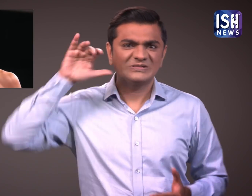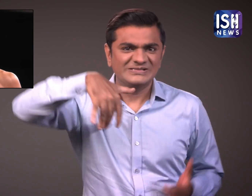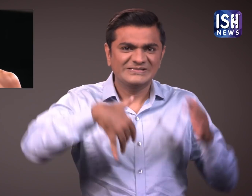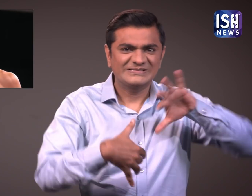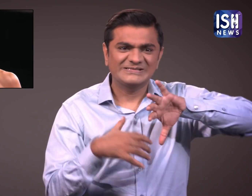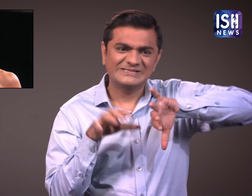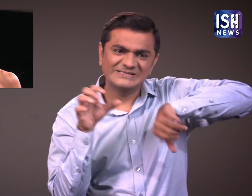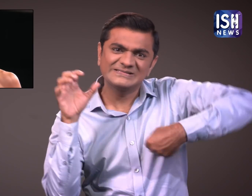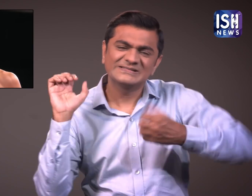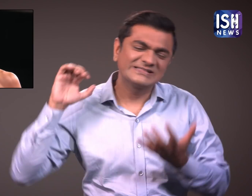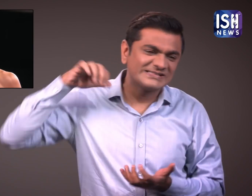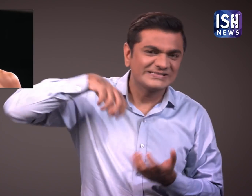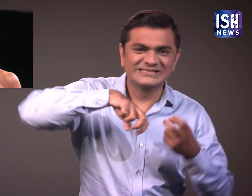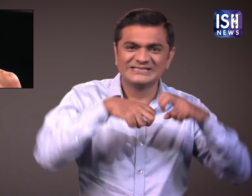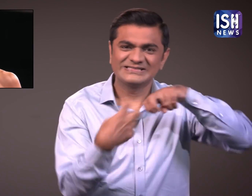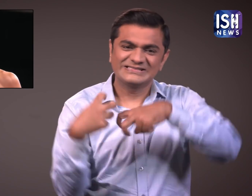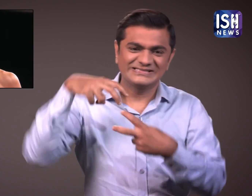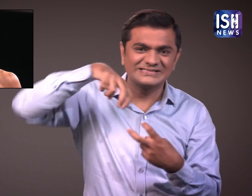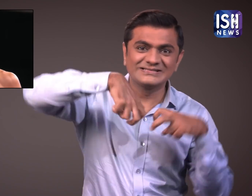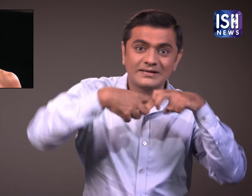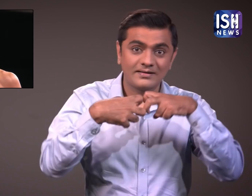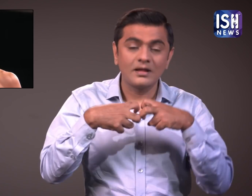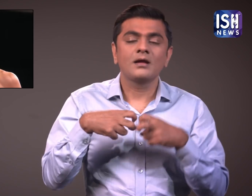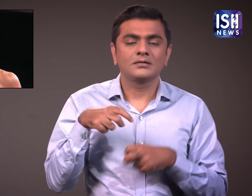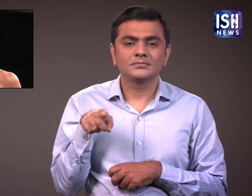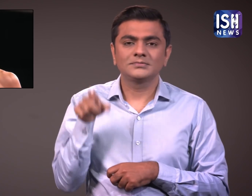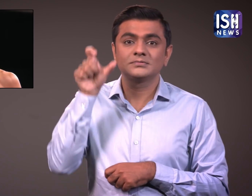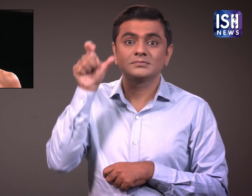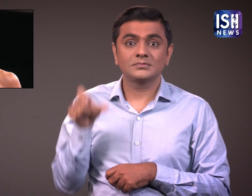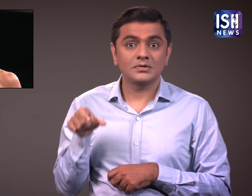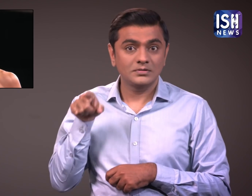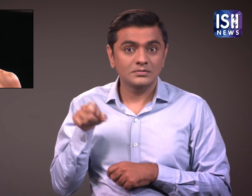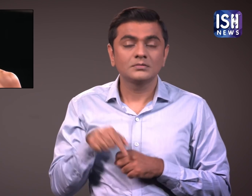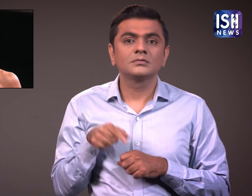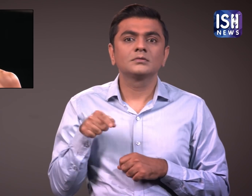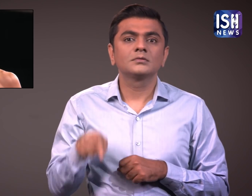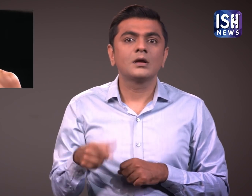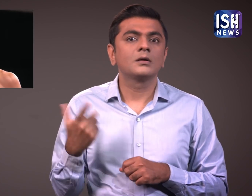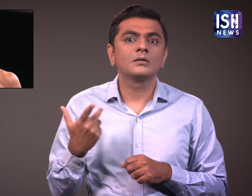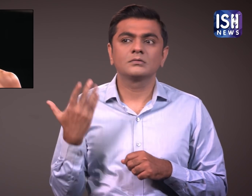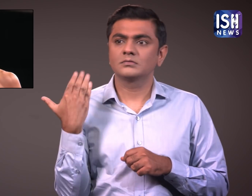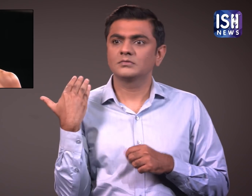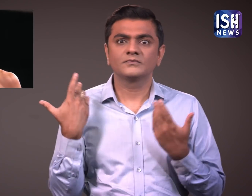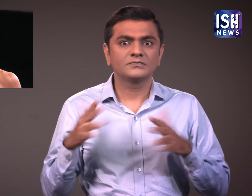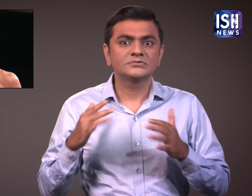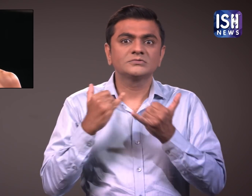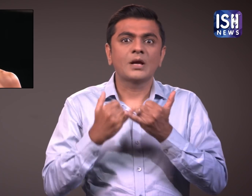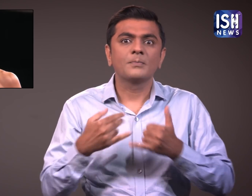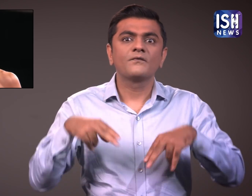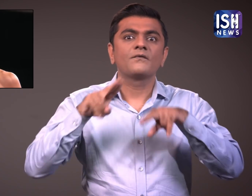पहुंचे।